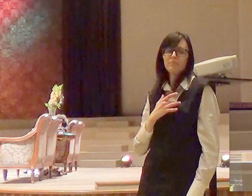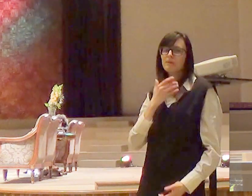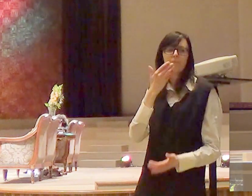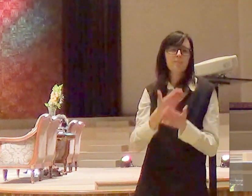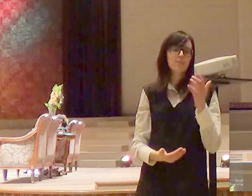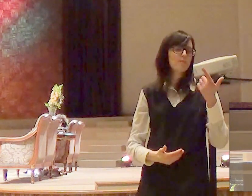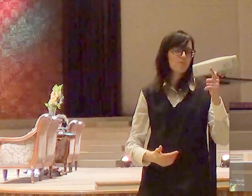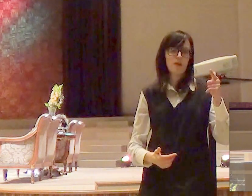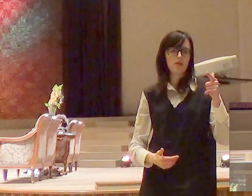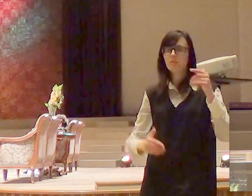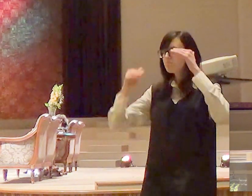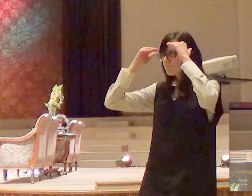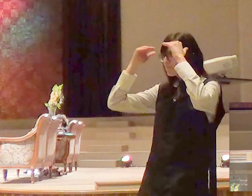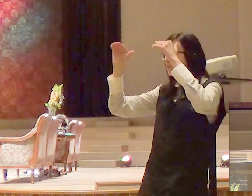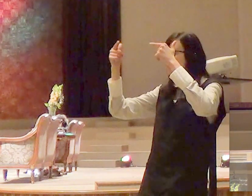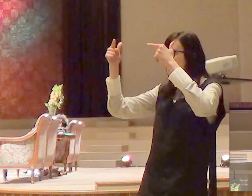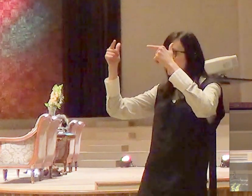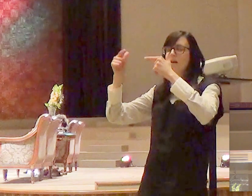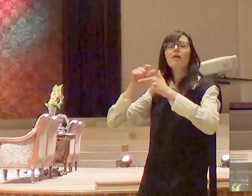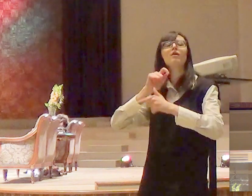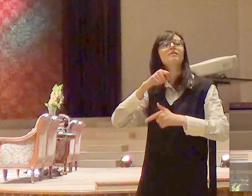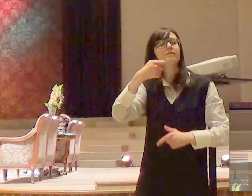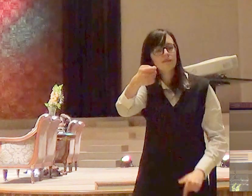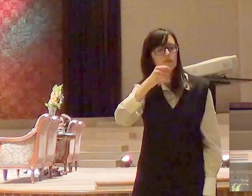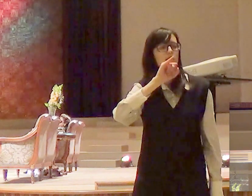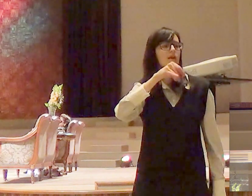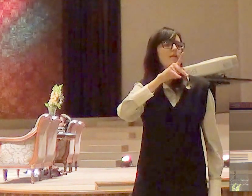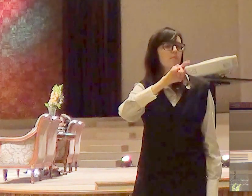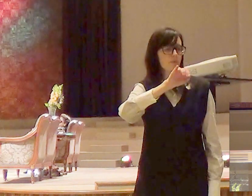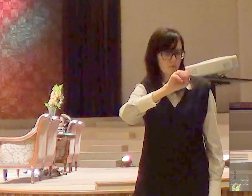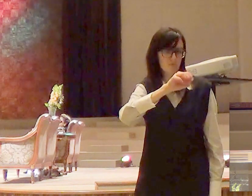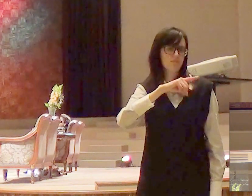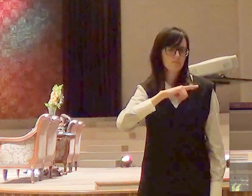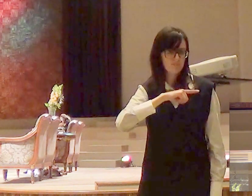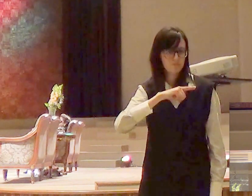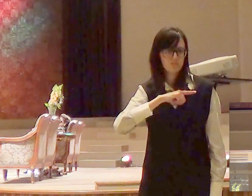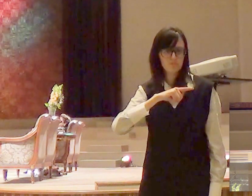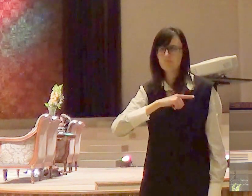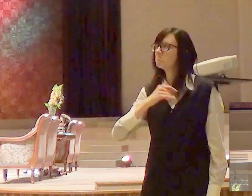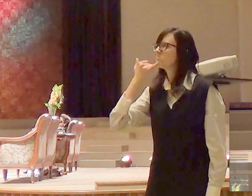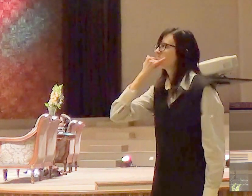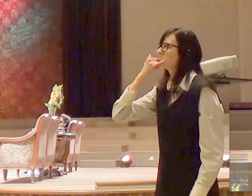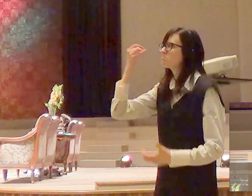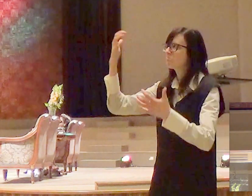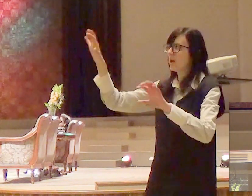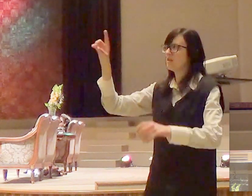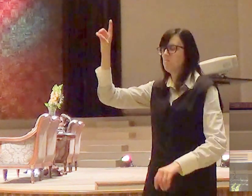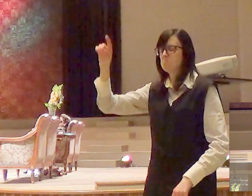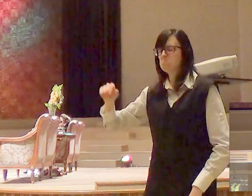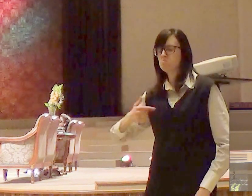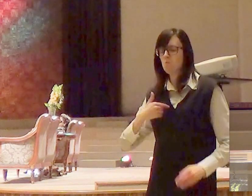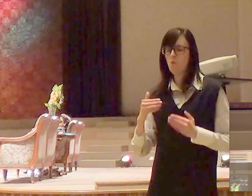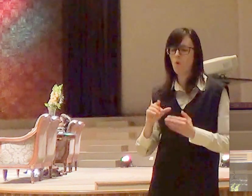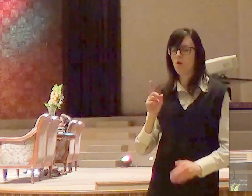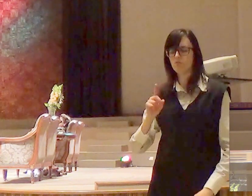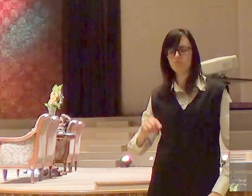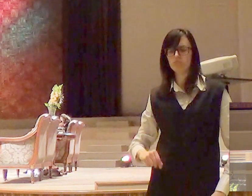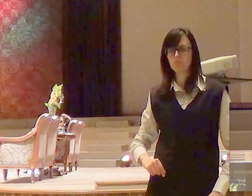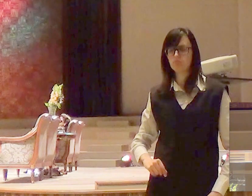temente a Deus que está seguindo só os seus ditames da consciência mas não está seguindo a vontade de